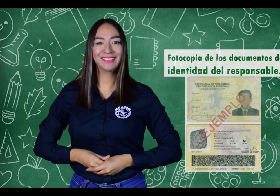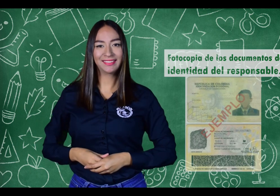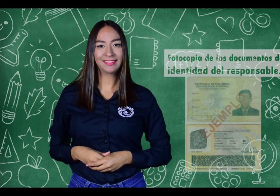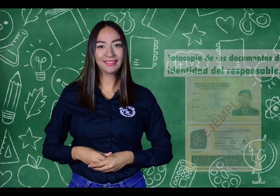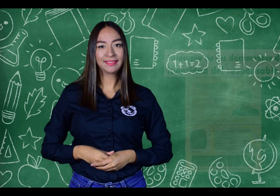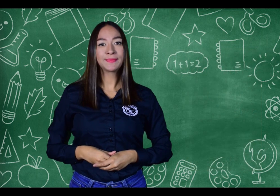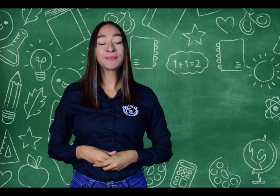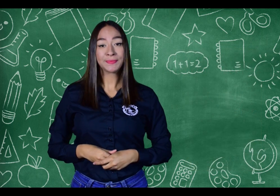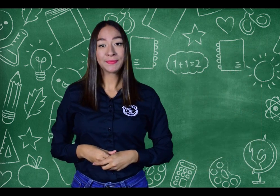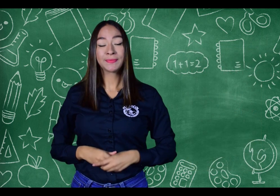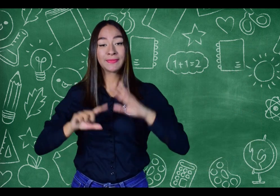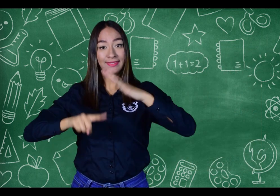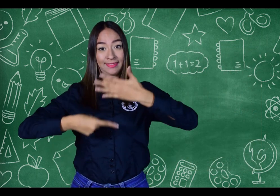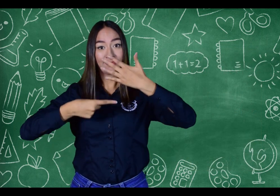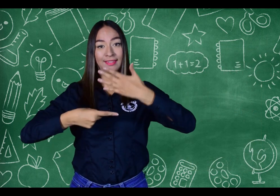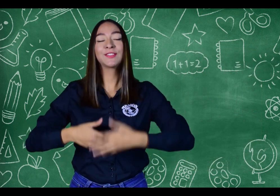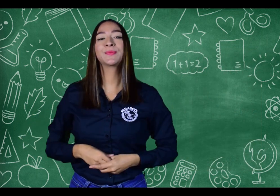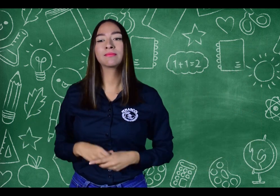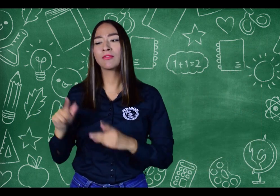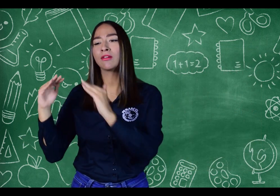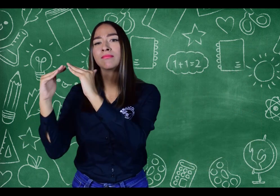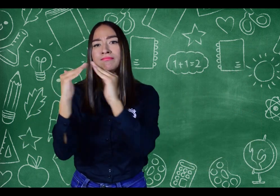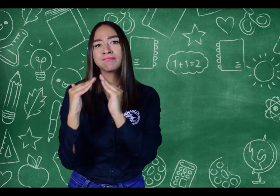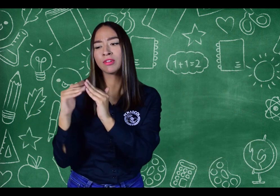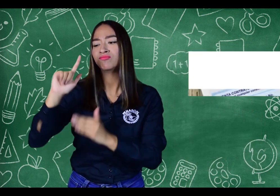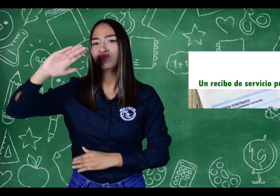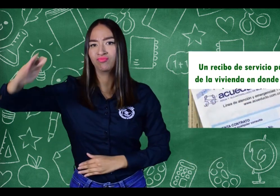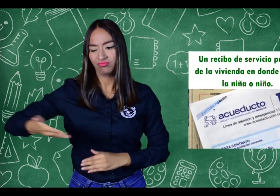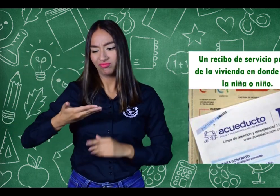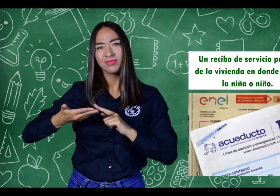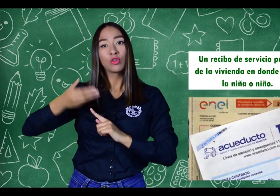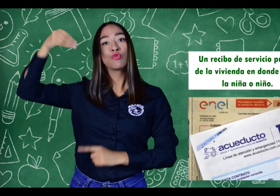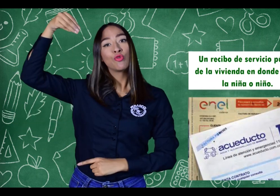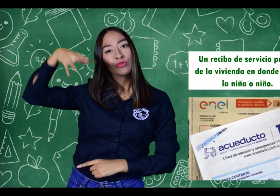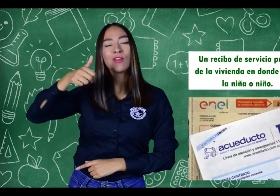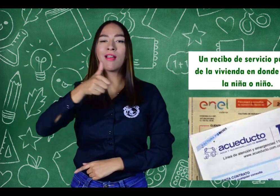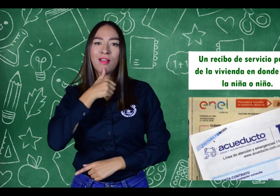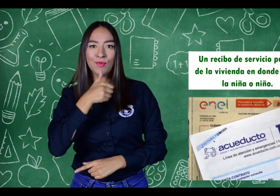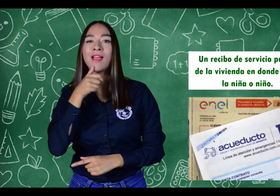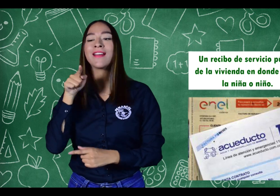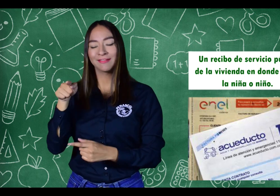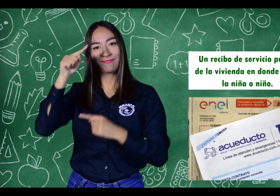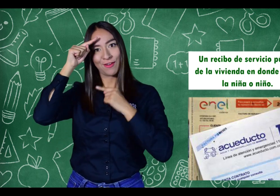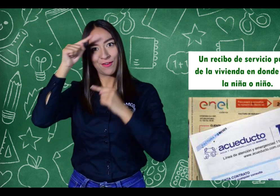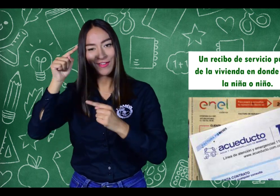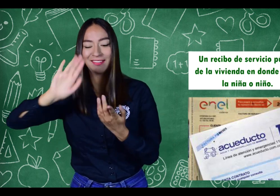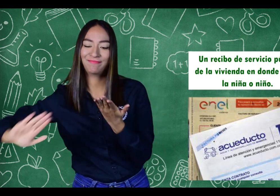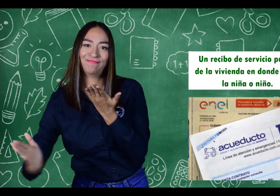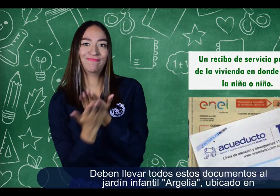6º Un recibo de servicio público de la vivienda en donde reside la niña o niño Deben llevar todos estos